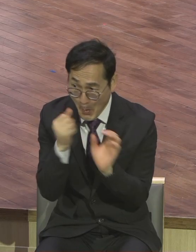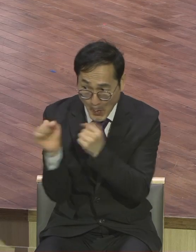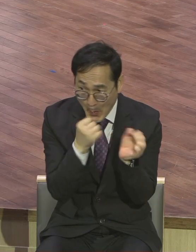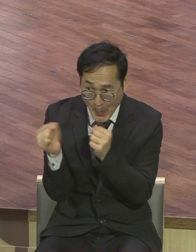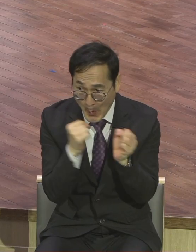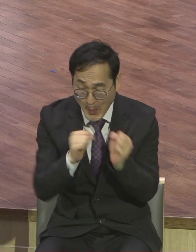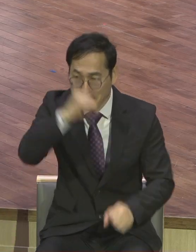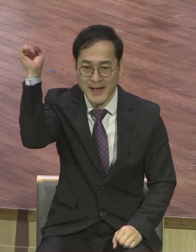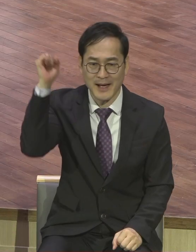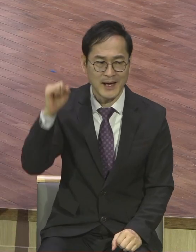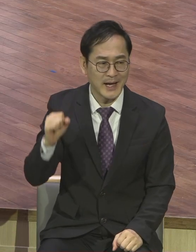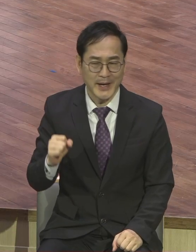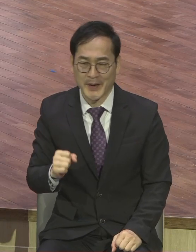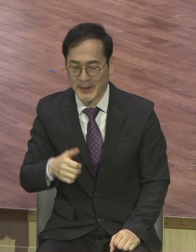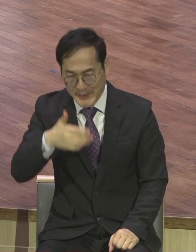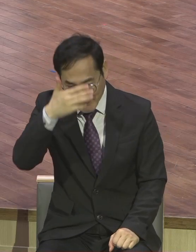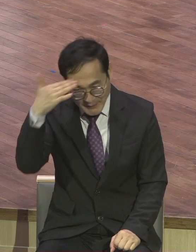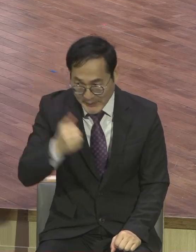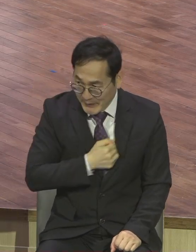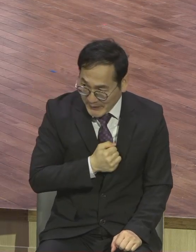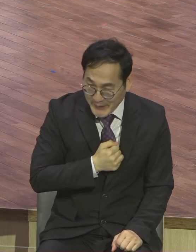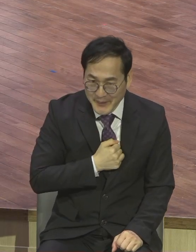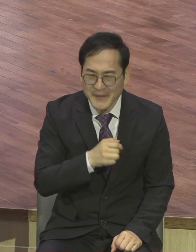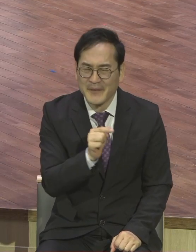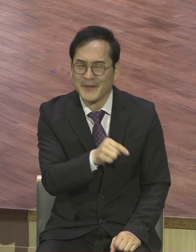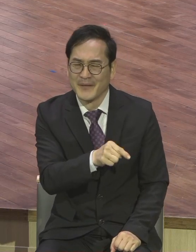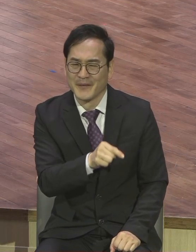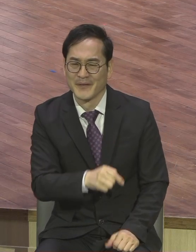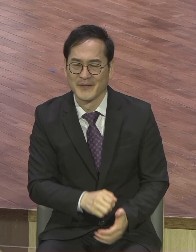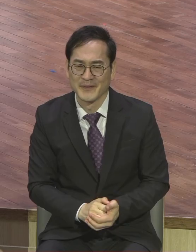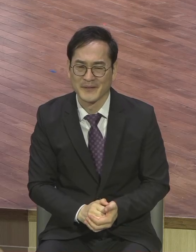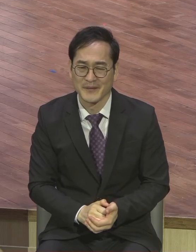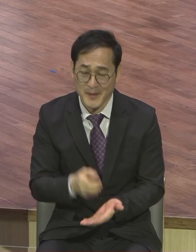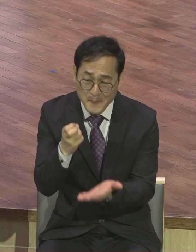그만큼 인간이 만든 법은요 허점이 많습니다.